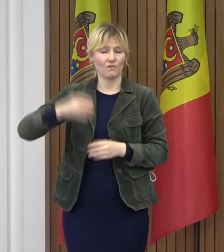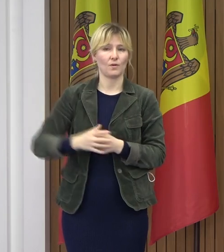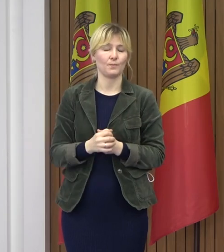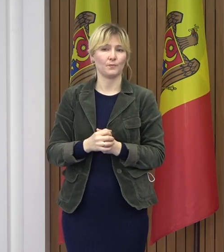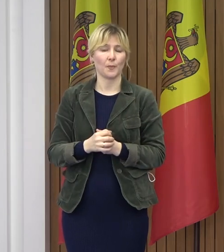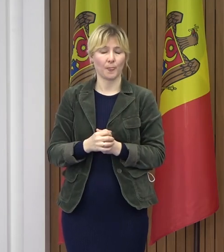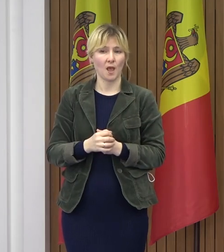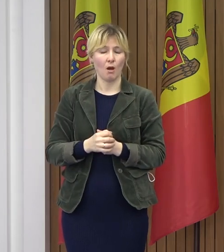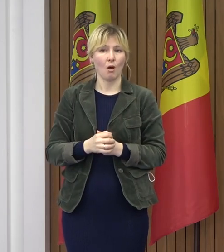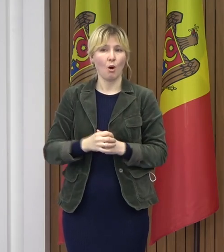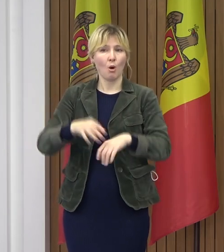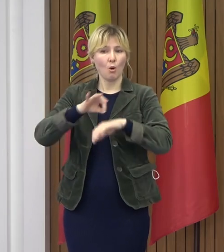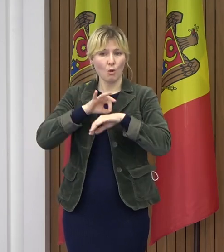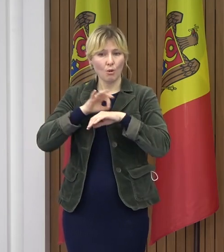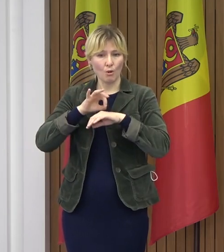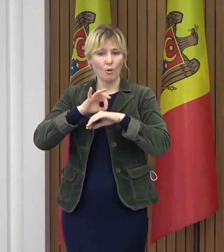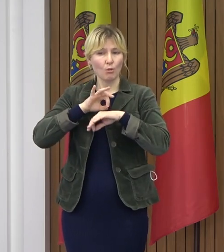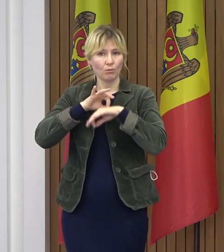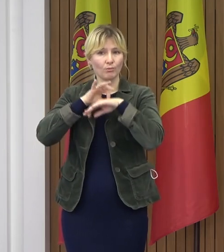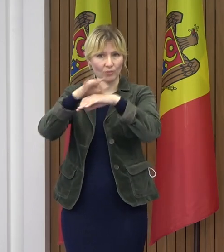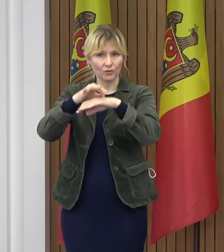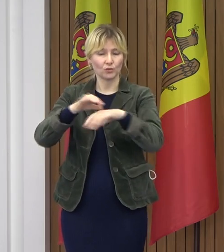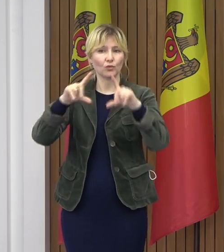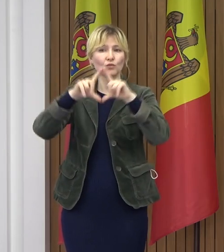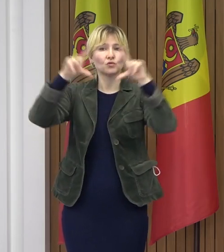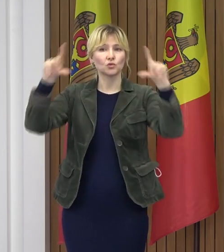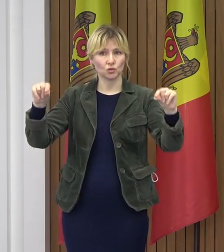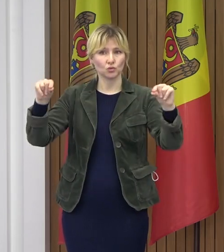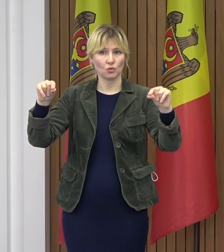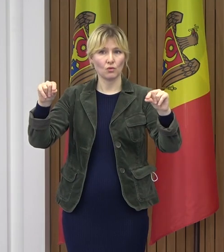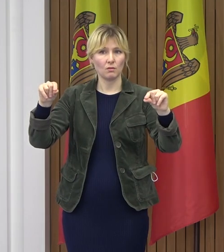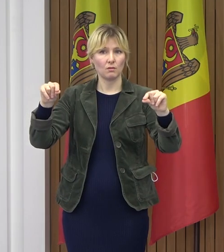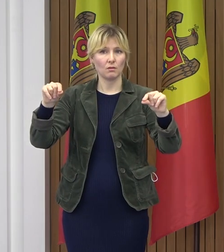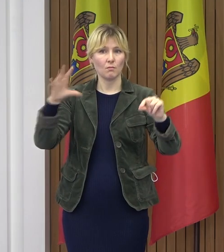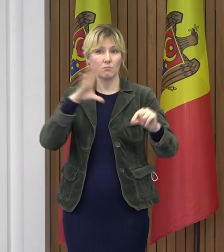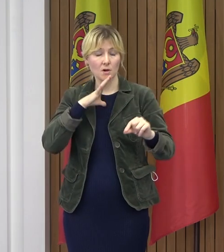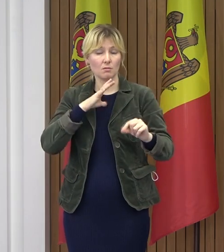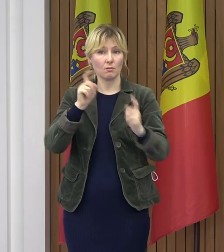Organizarea procesului educațională a provocat cea mai mare dezbatere în tipul ședinței.